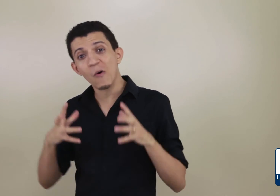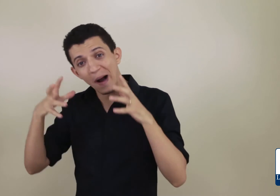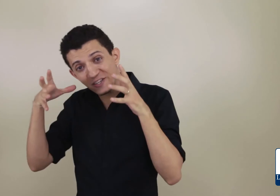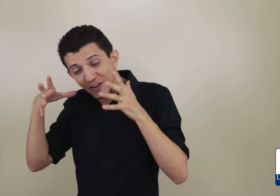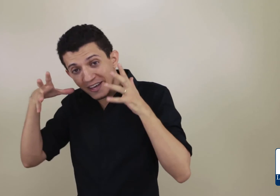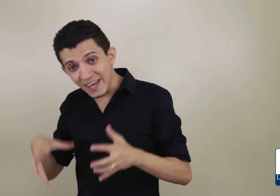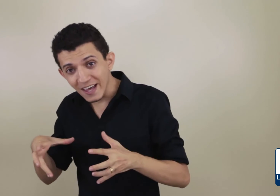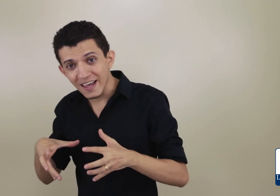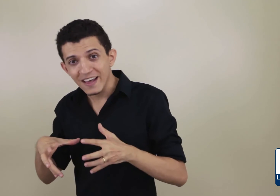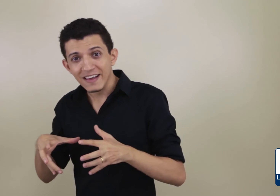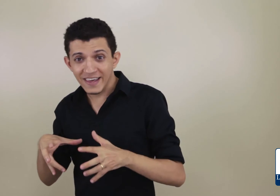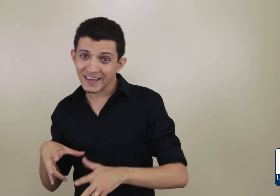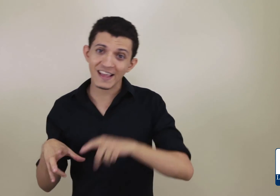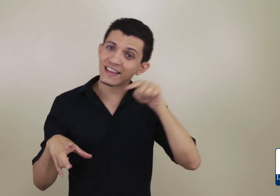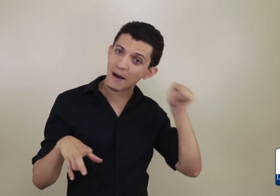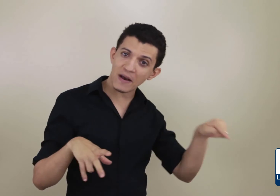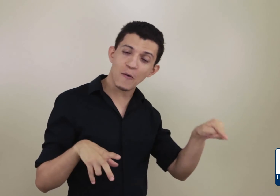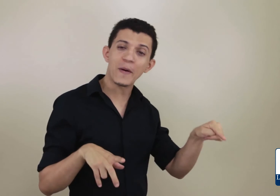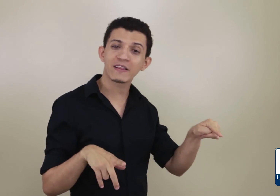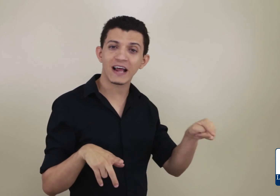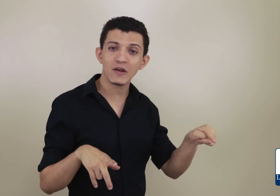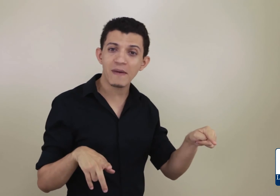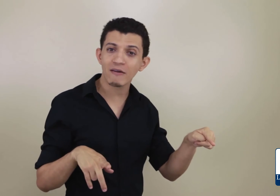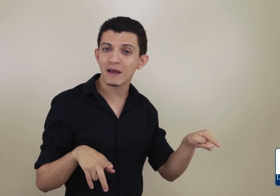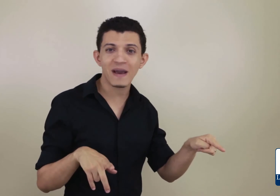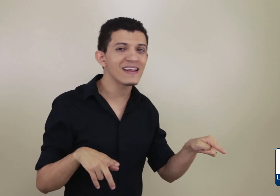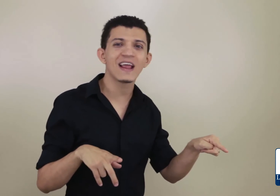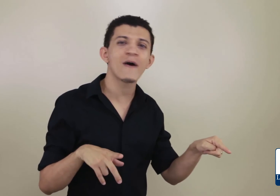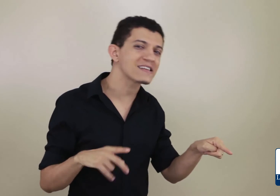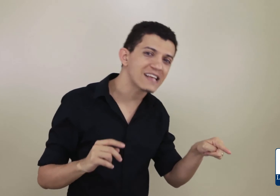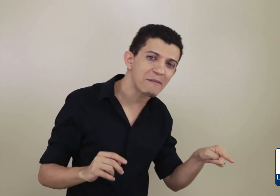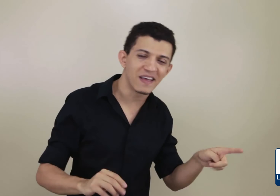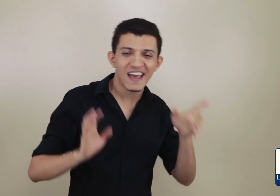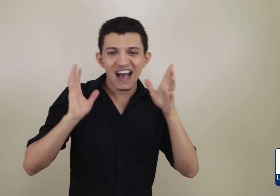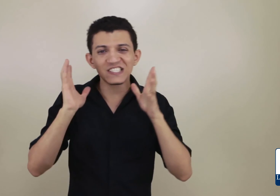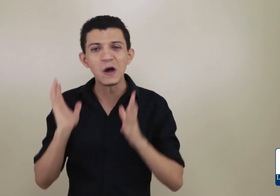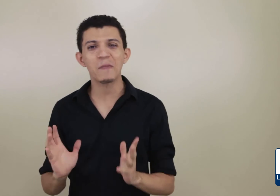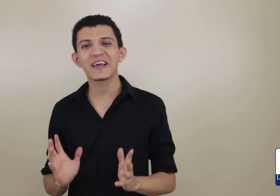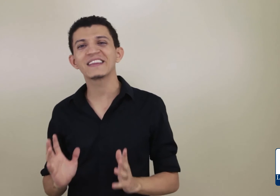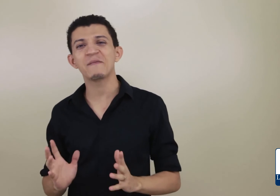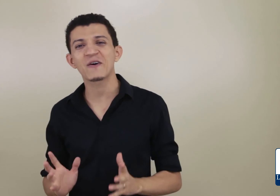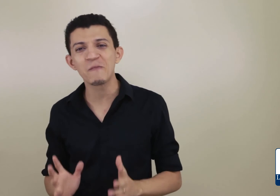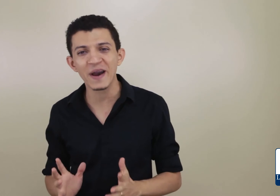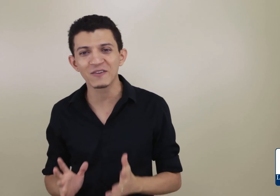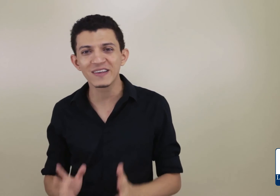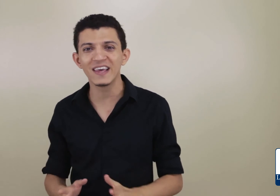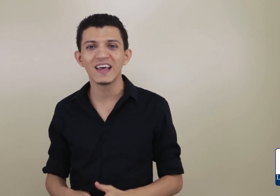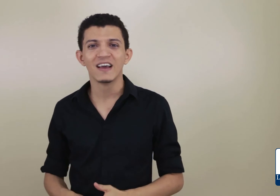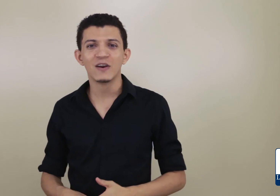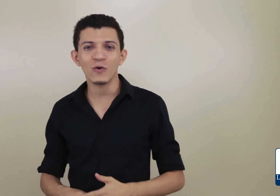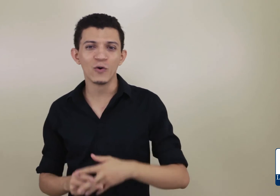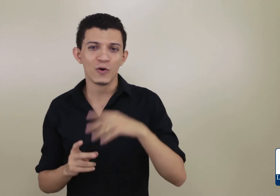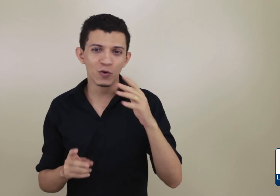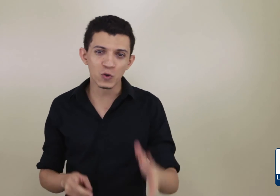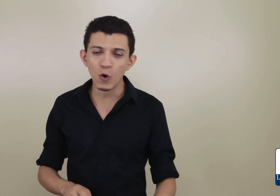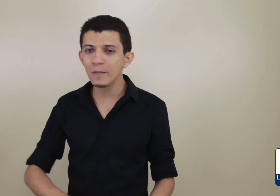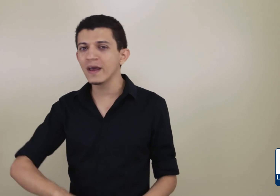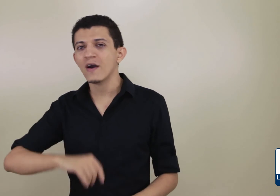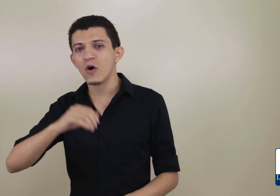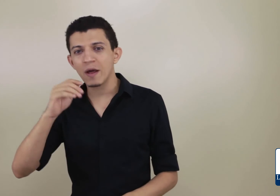compartilho aqui, que quem está me acompanhando lá no e-mail também não recebe. É só para quem está me acompanhando aqui no YouTube ou na